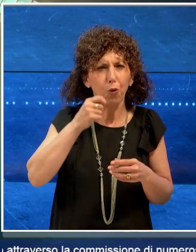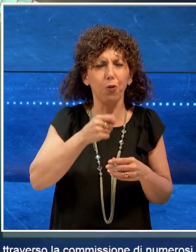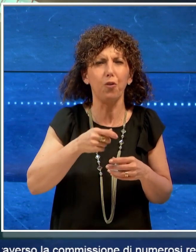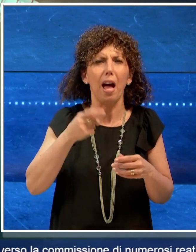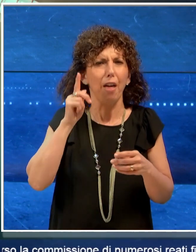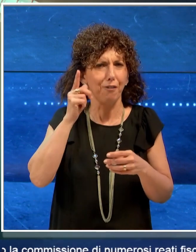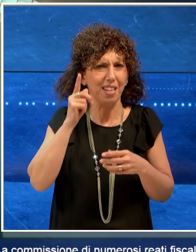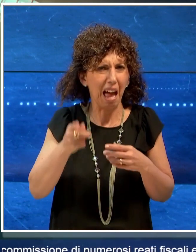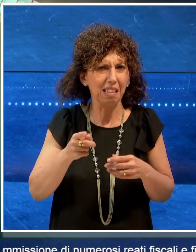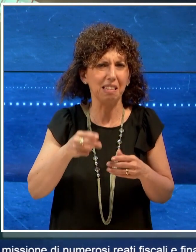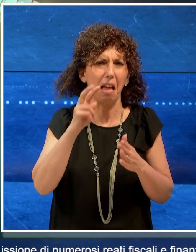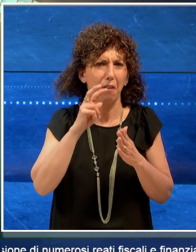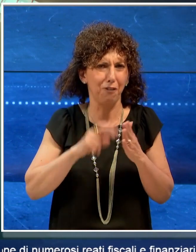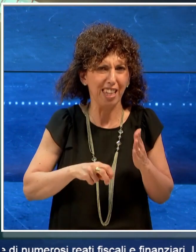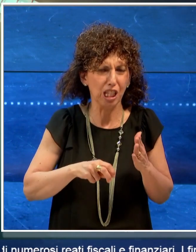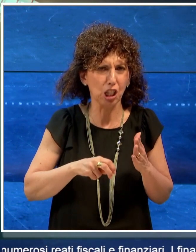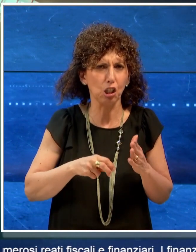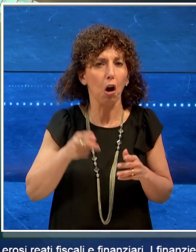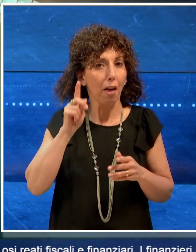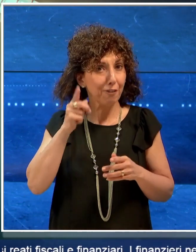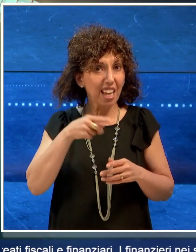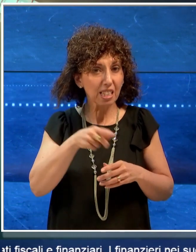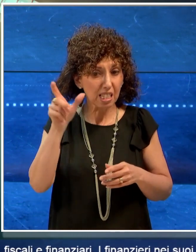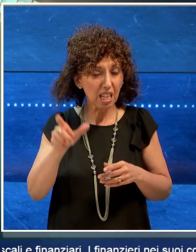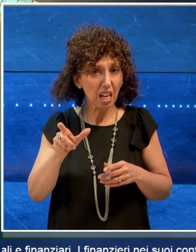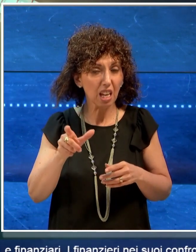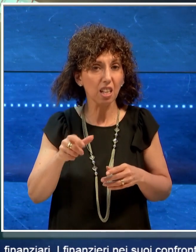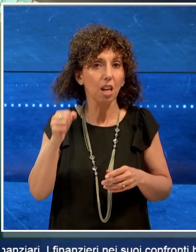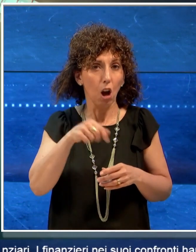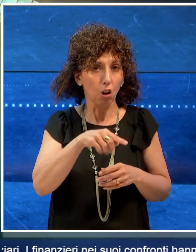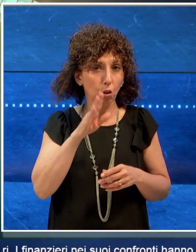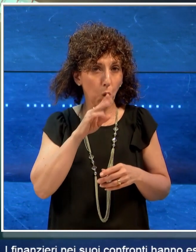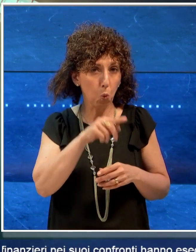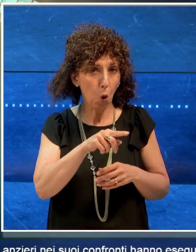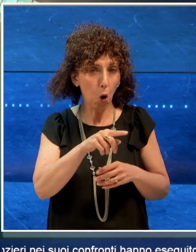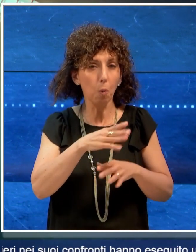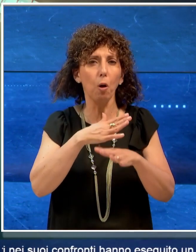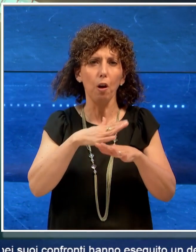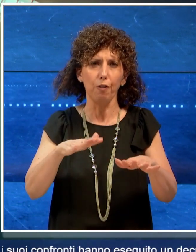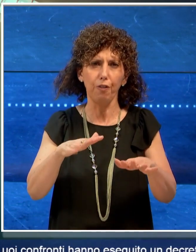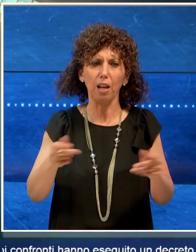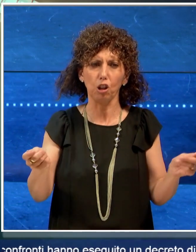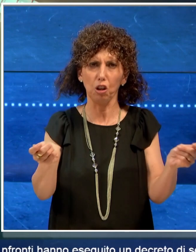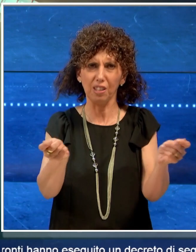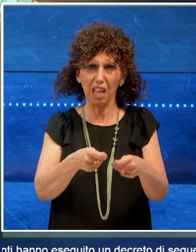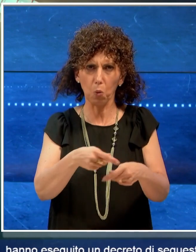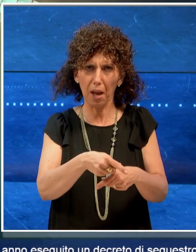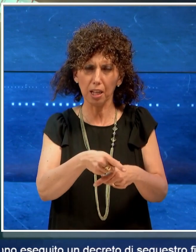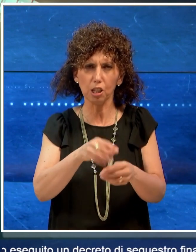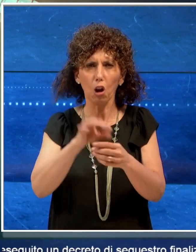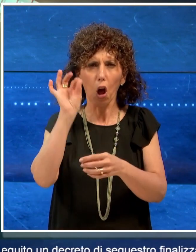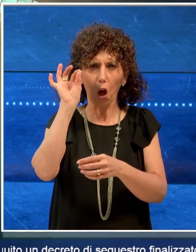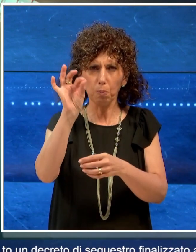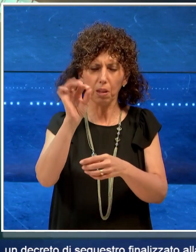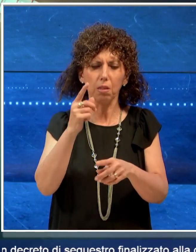finanziari. I finanzieri, nei suoi confronti, hanno eseguito un decreto di sequestro finalizzato